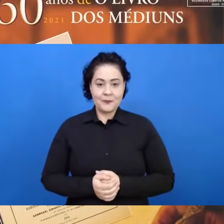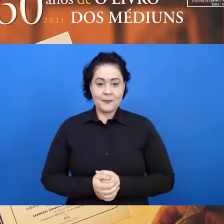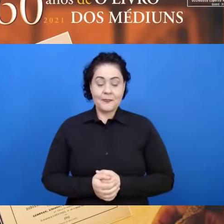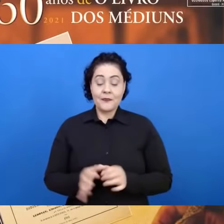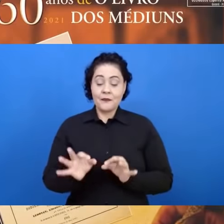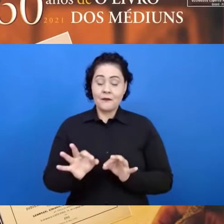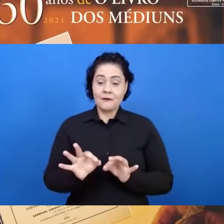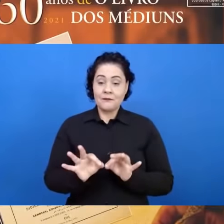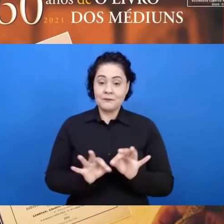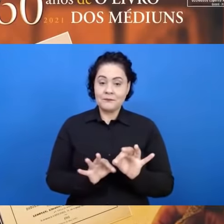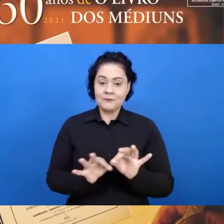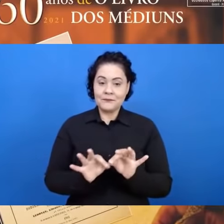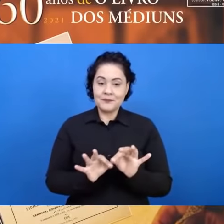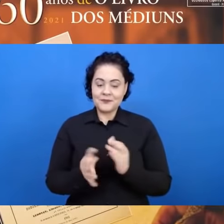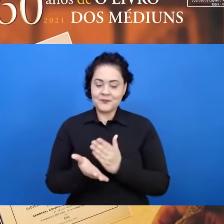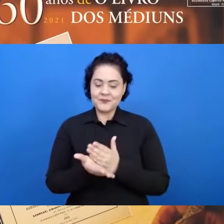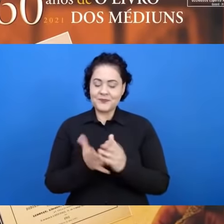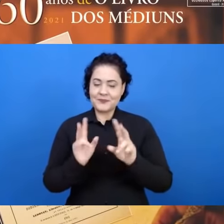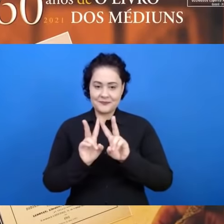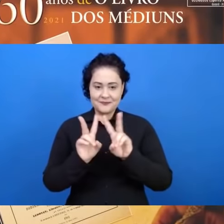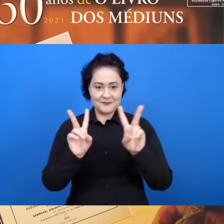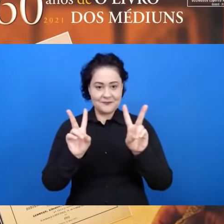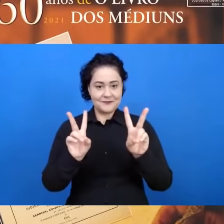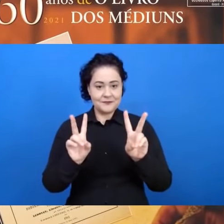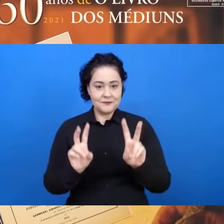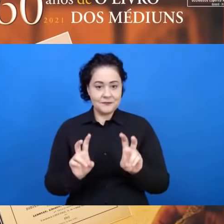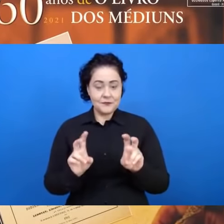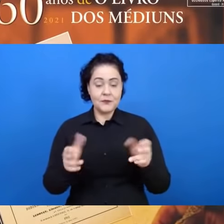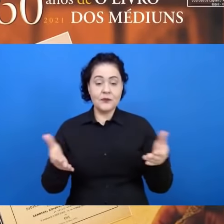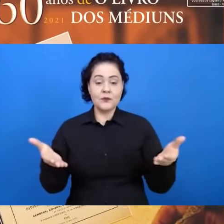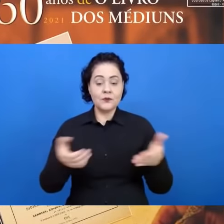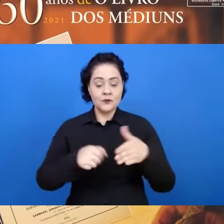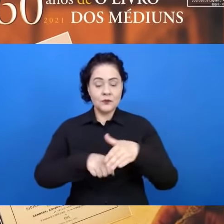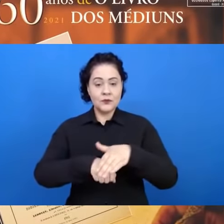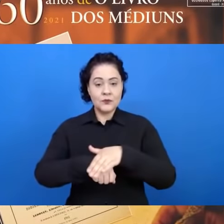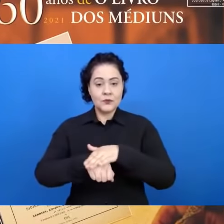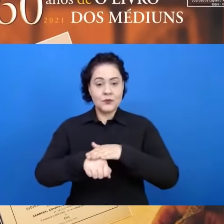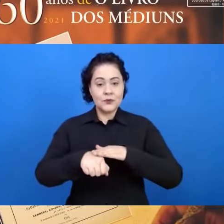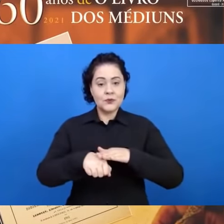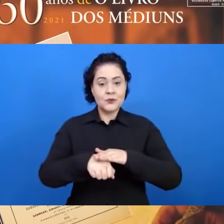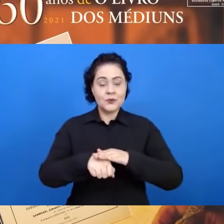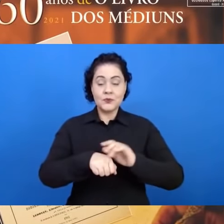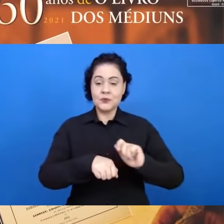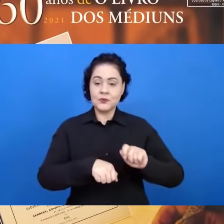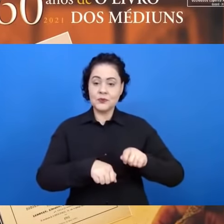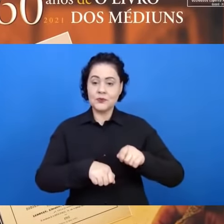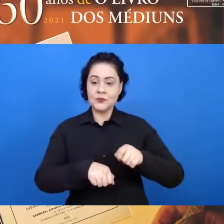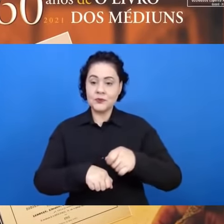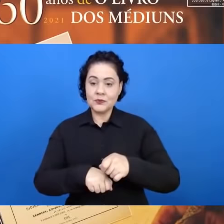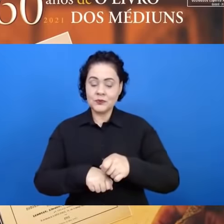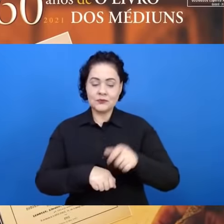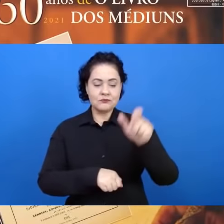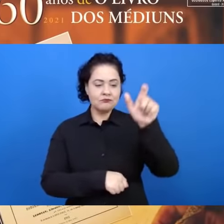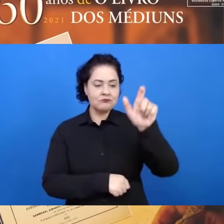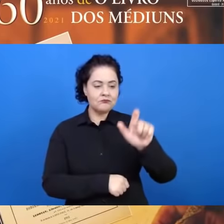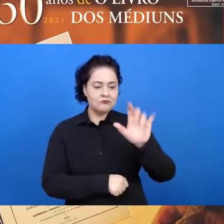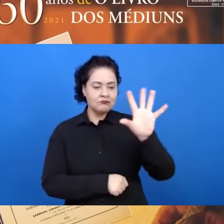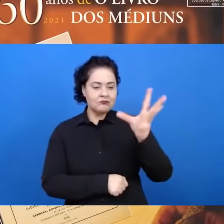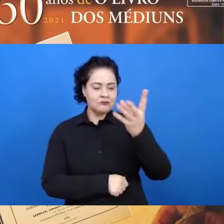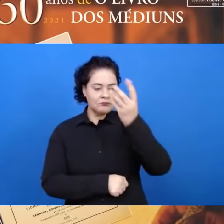prepara o nosso tema. Vamos hoje conversar sobre um médium inesquecível,